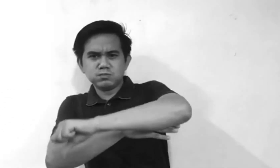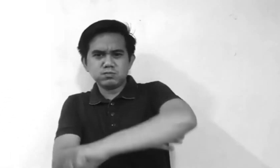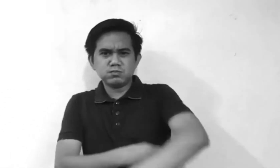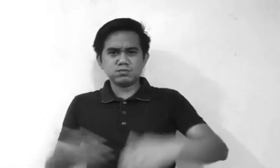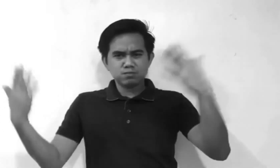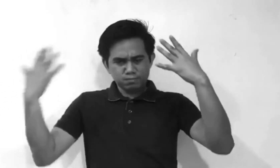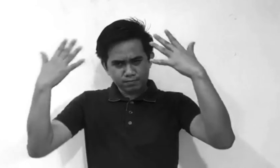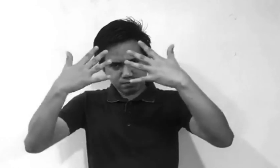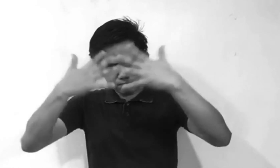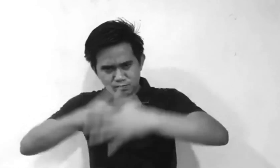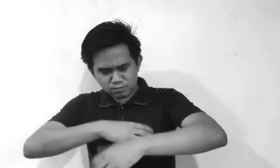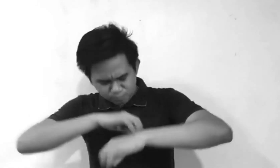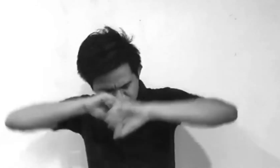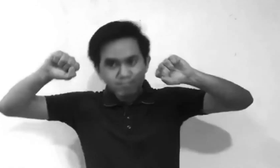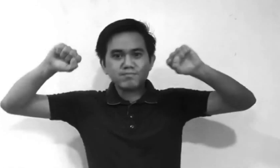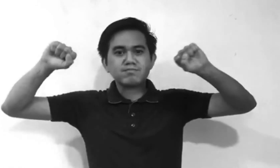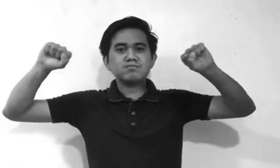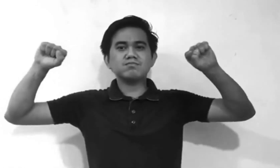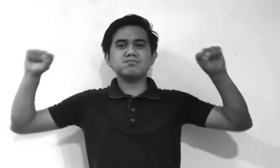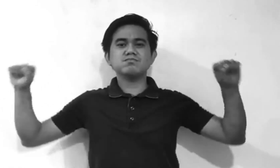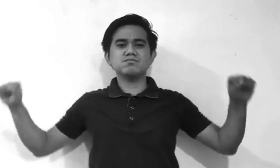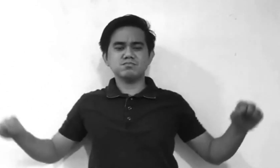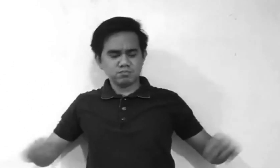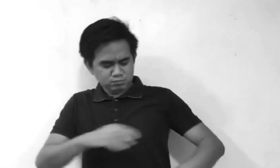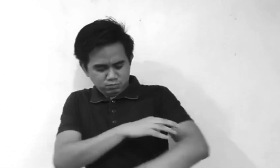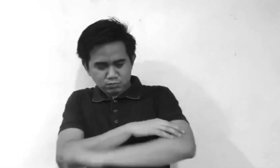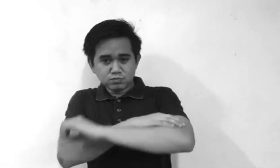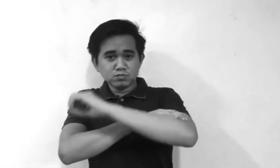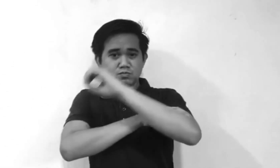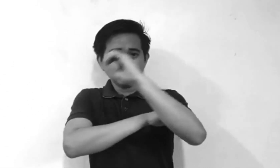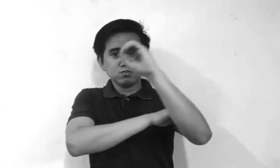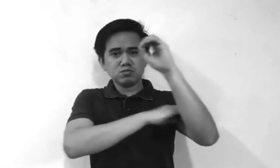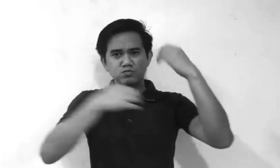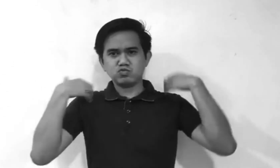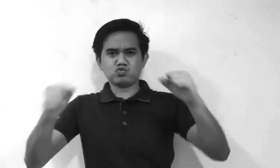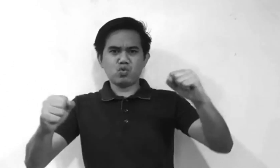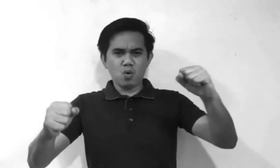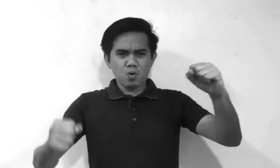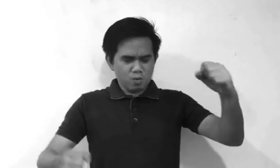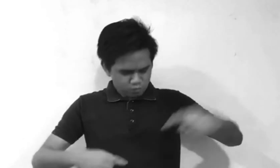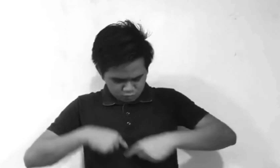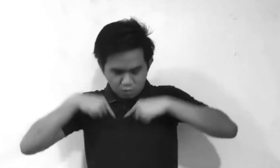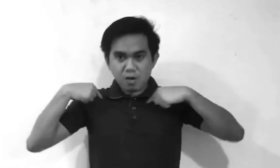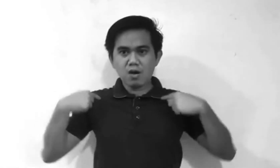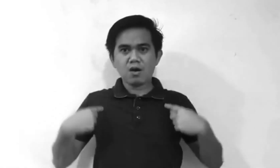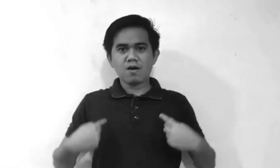araw ay mag-aala at mga puso na tindi ay magliliyak.